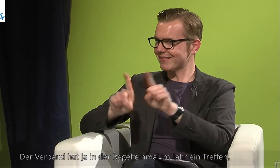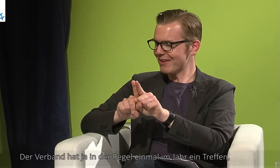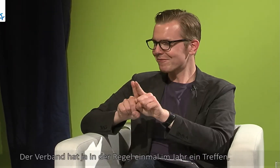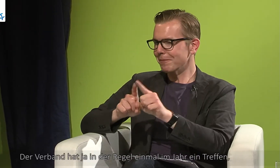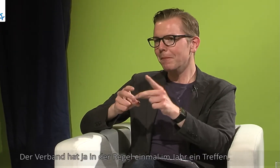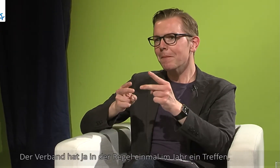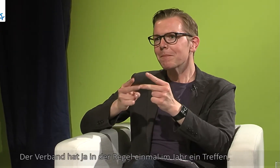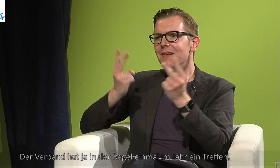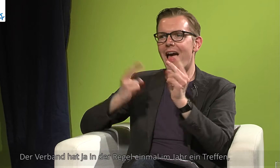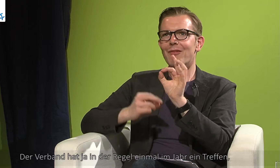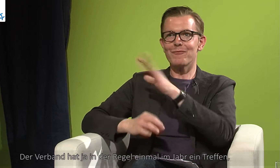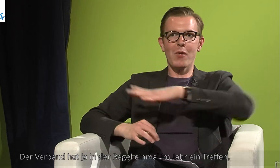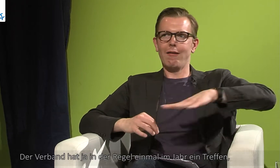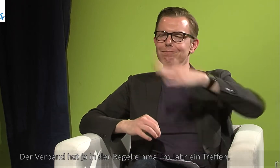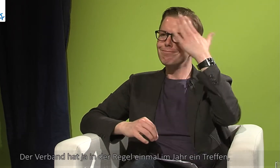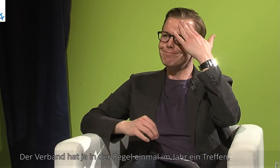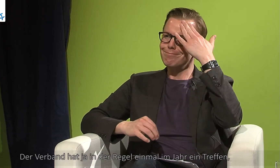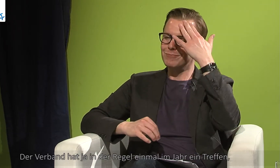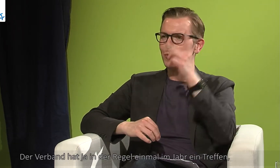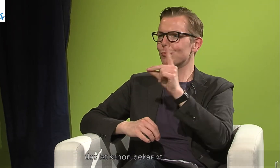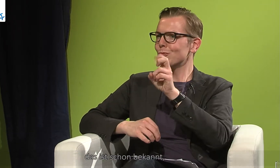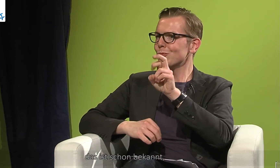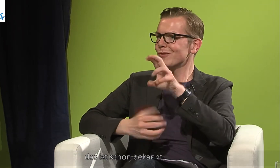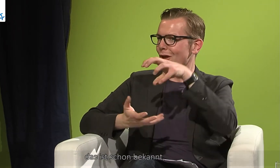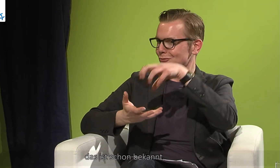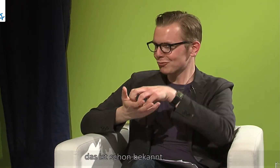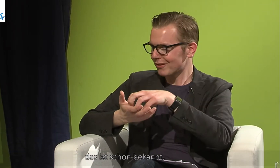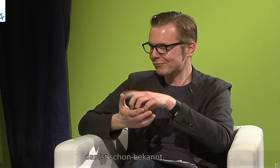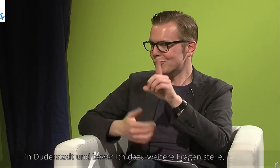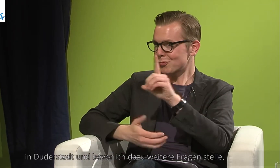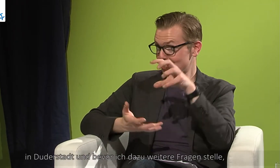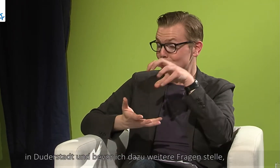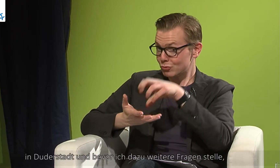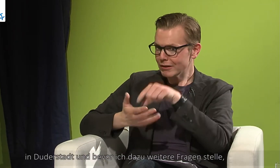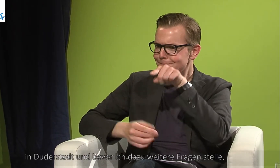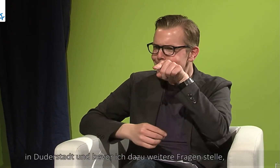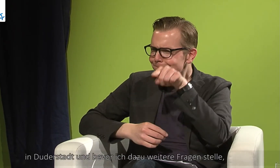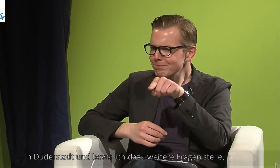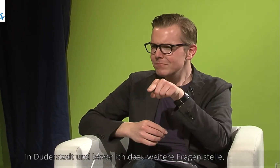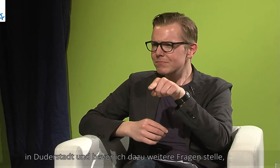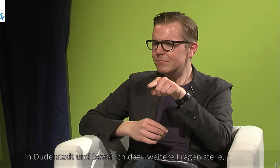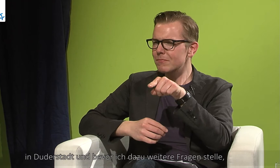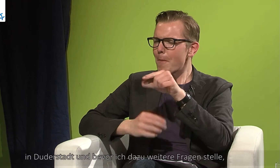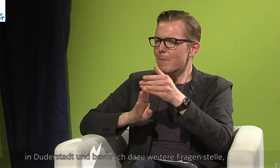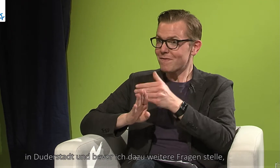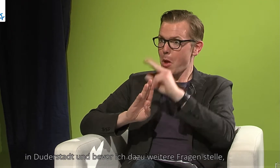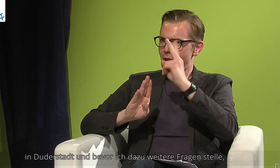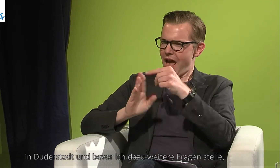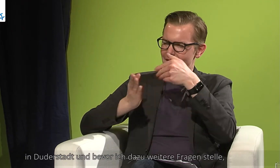ja in der Regel einmal im Jahr ein Treffen, das ist schon bekannt, in Duderstadt. Und bevor ich dazu